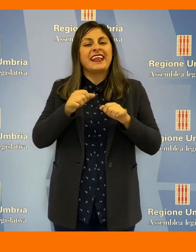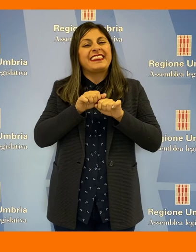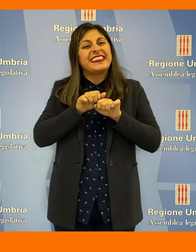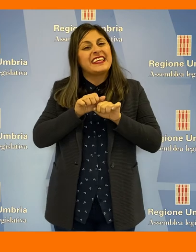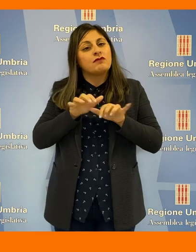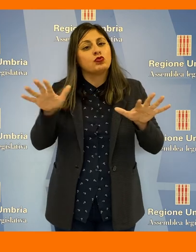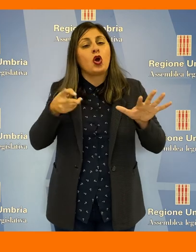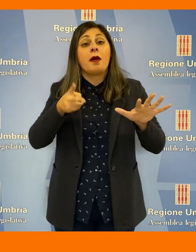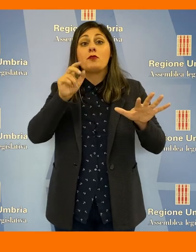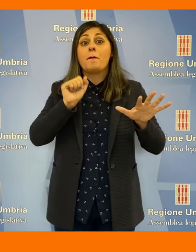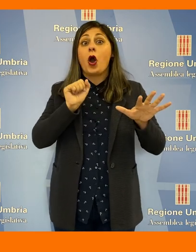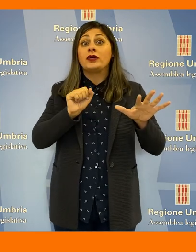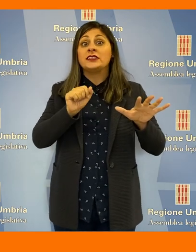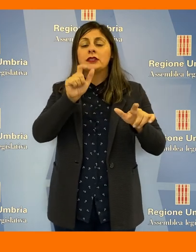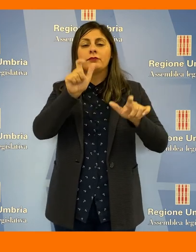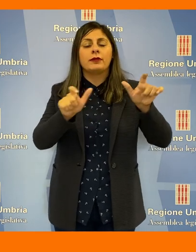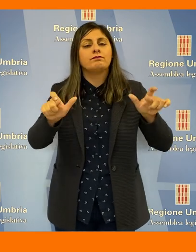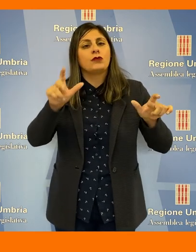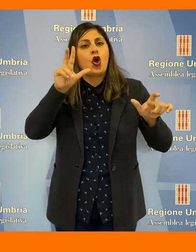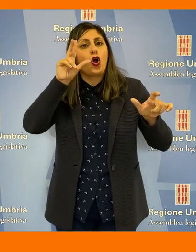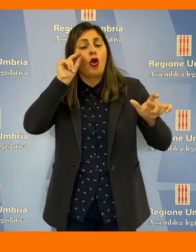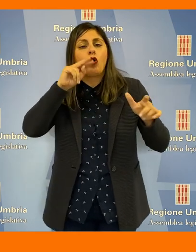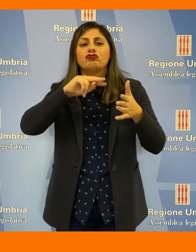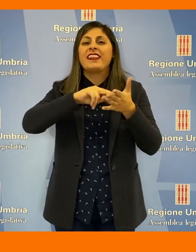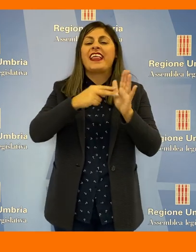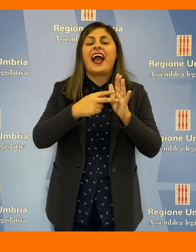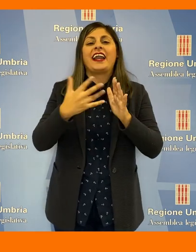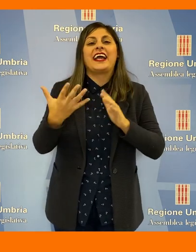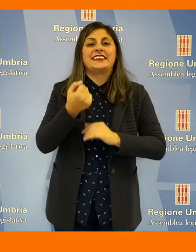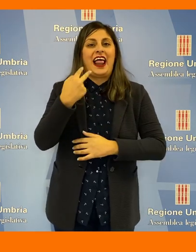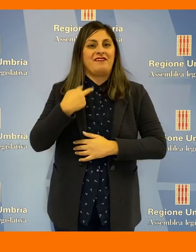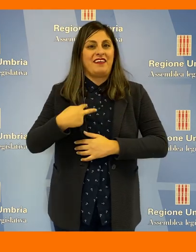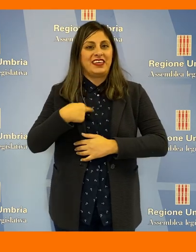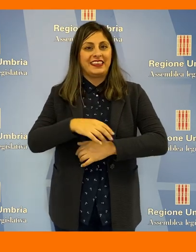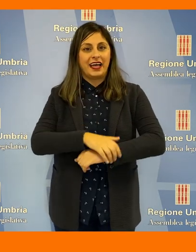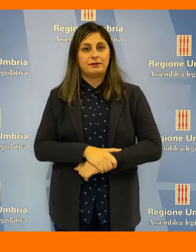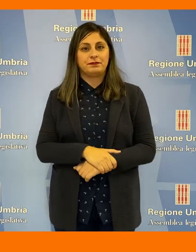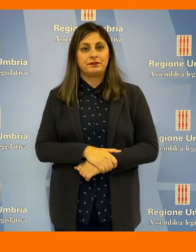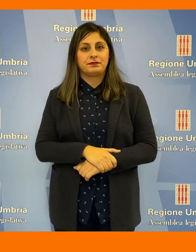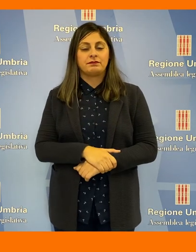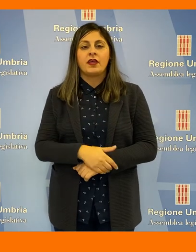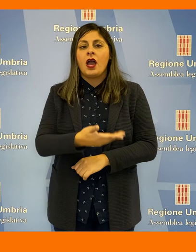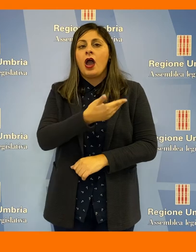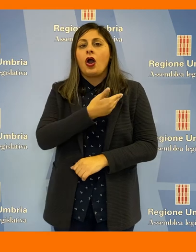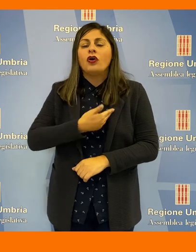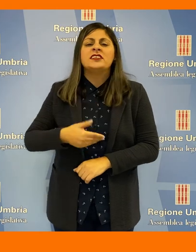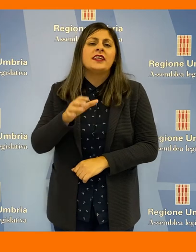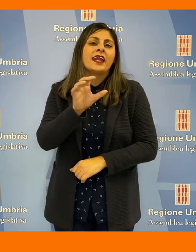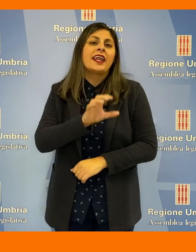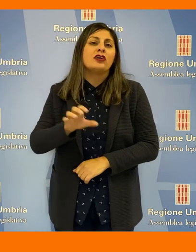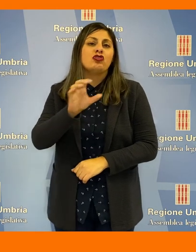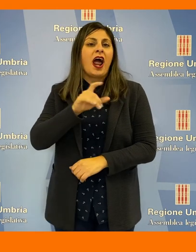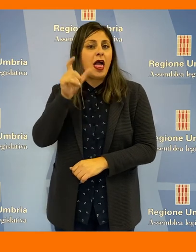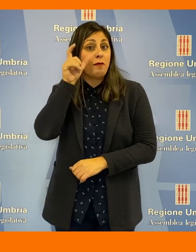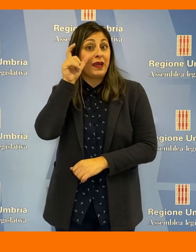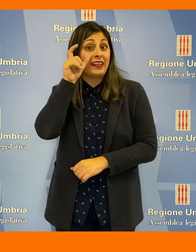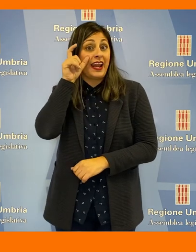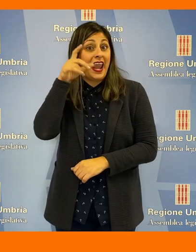diffusione della conoscenza delle tecniche salvavita. Il consigliere regionale Michele Bettarelli del Partito